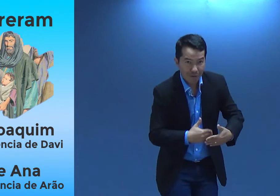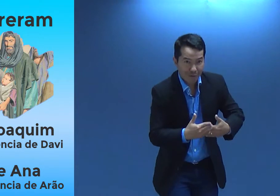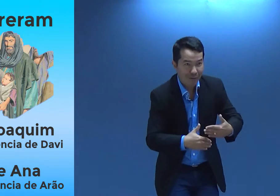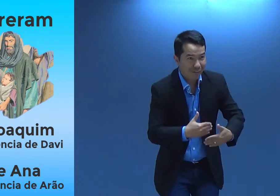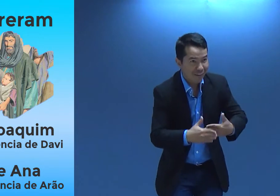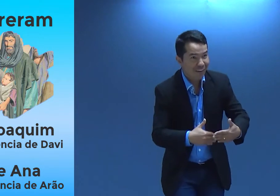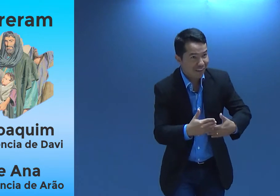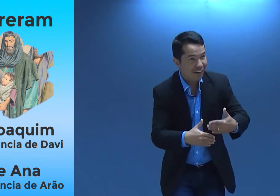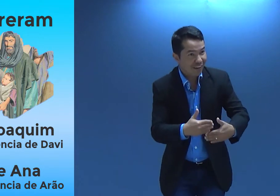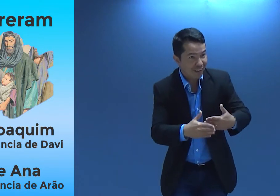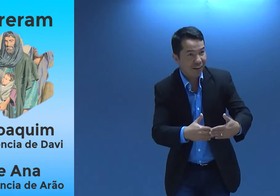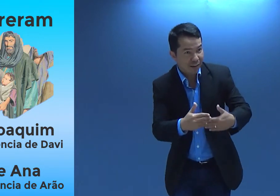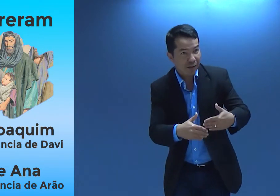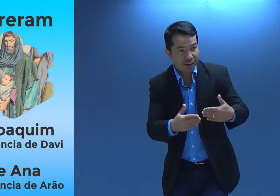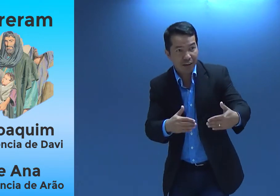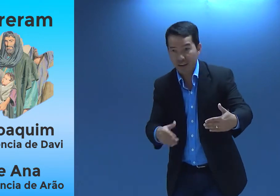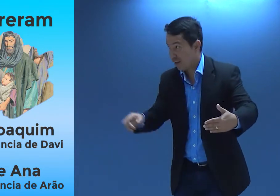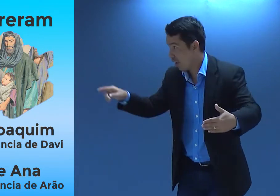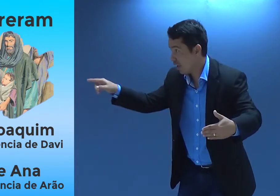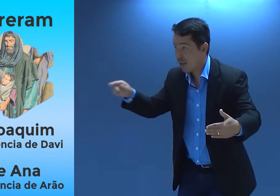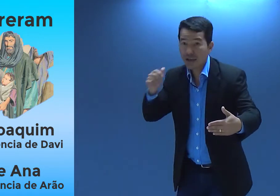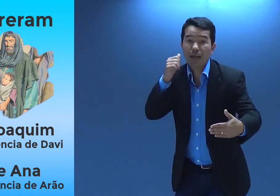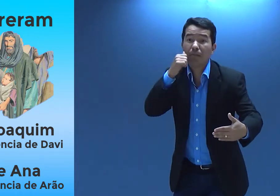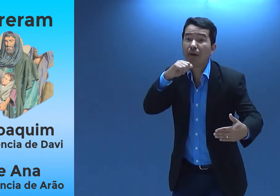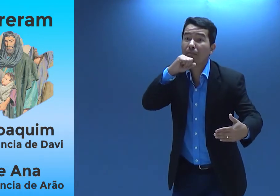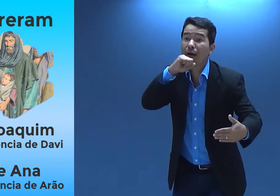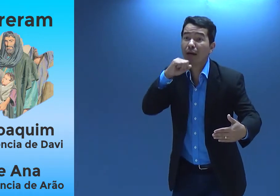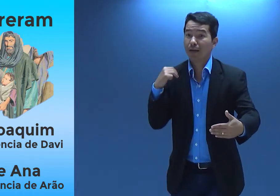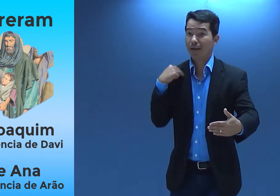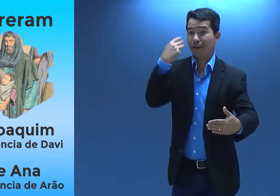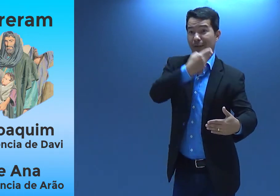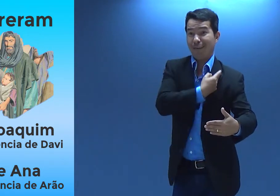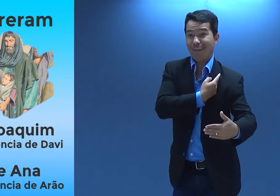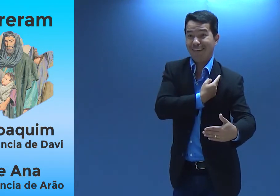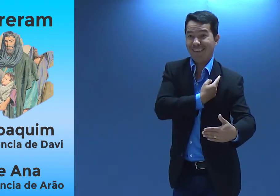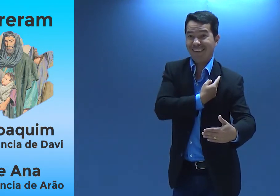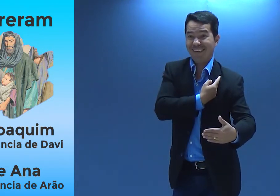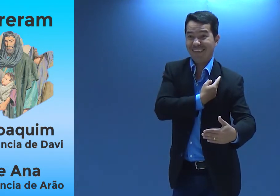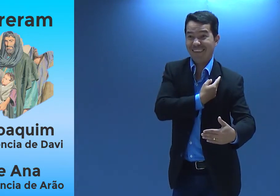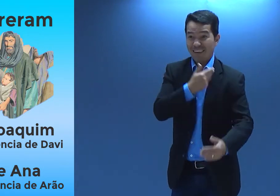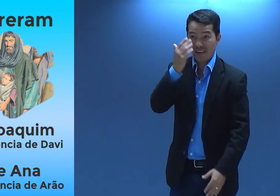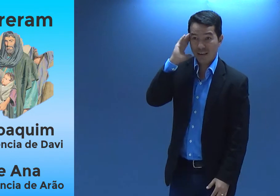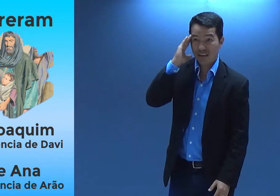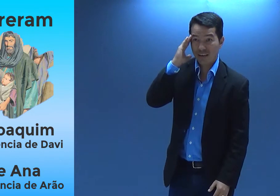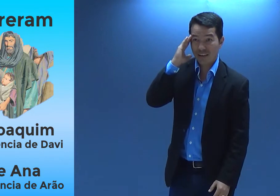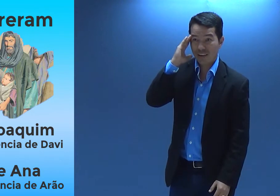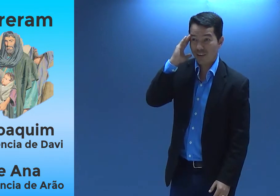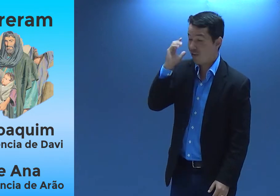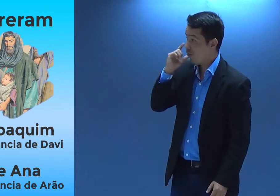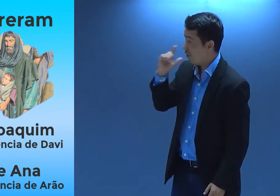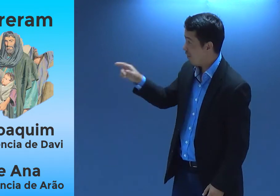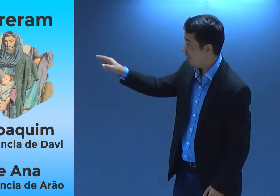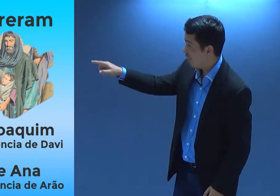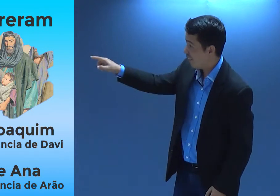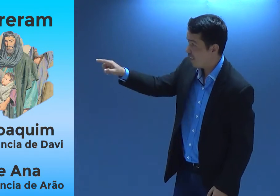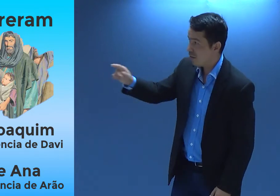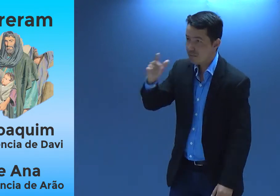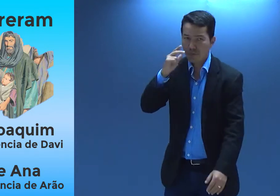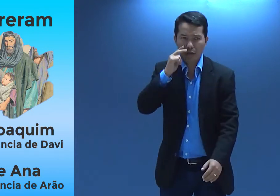pensa. Toda essa descendência foi passando, passando, passando. E a mãe de Maria nasceu. Vocês entenderam? Olha ali,